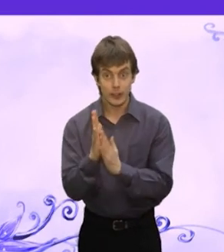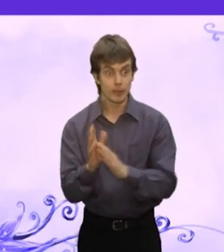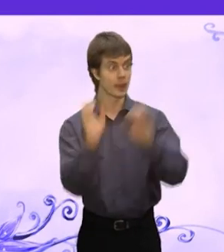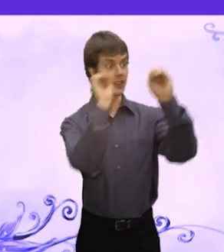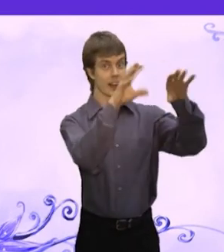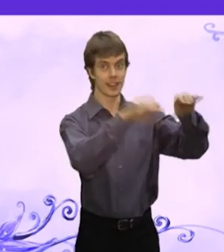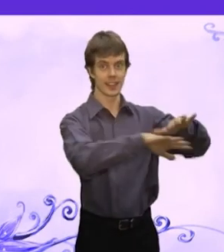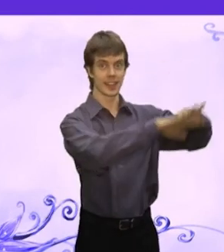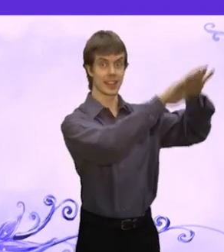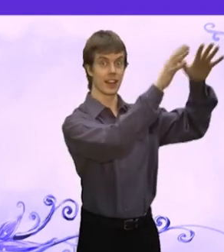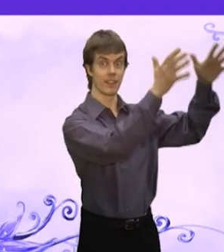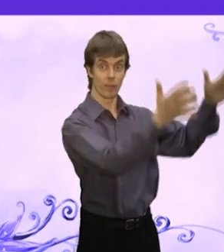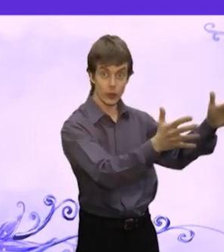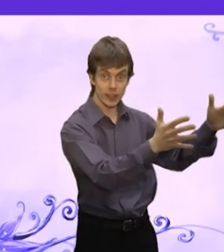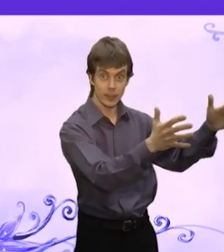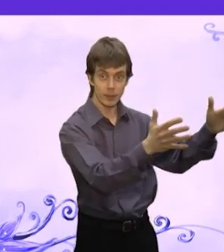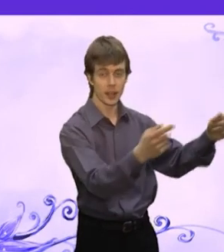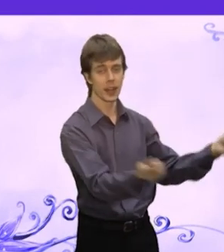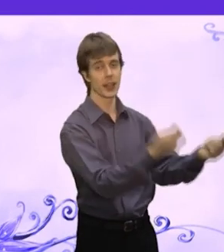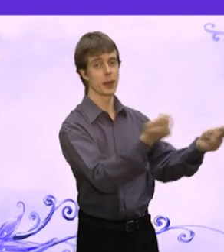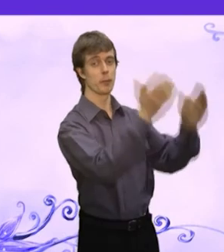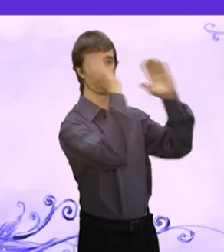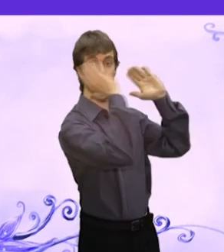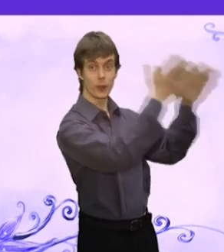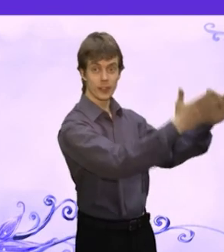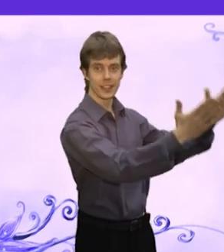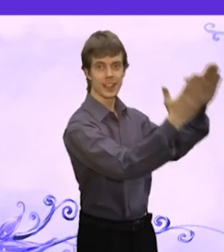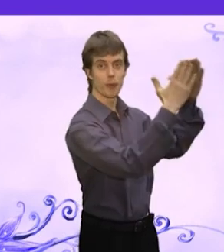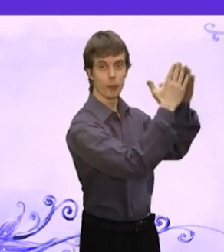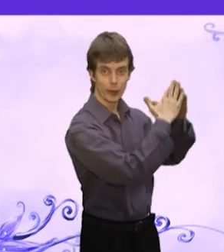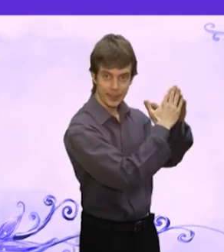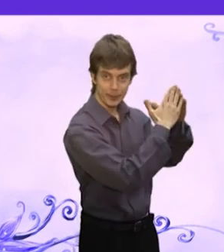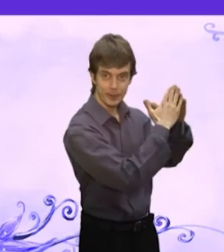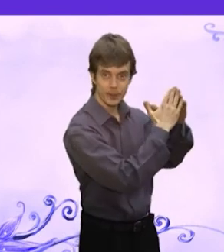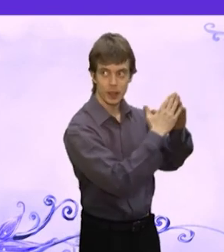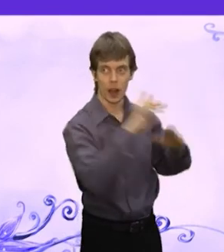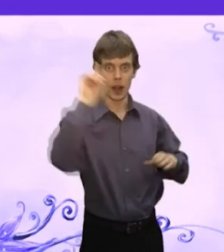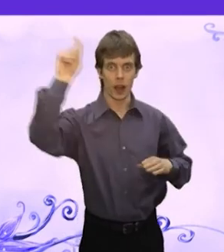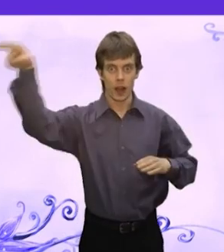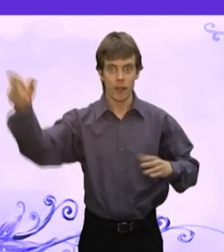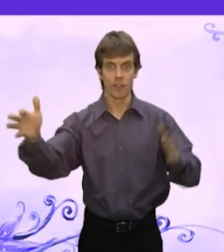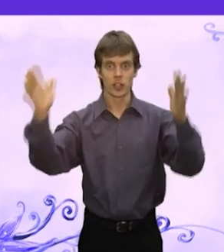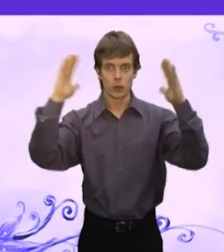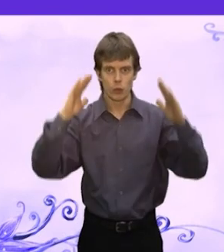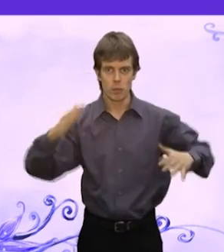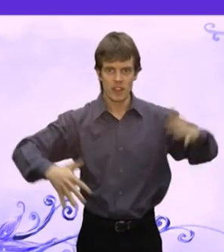Навоз И поехал Домой А в лесу